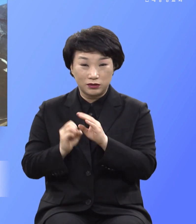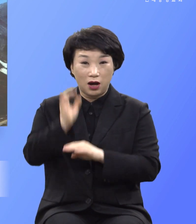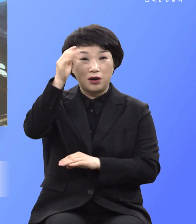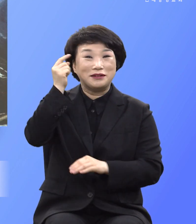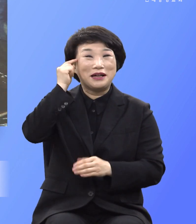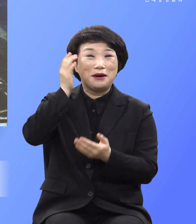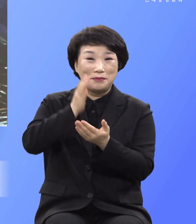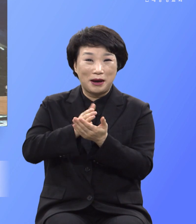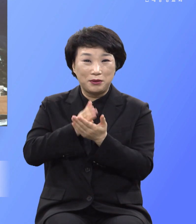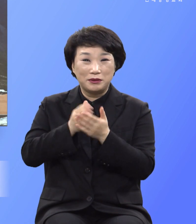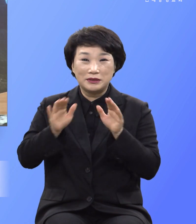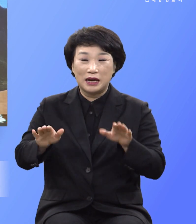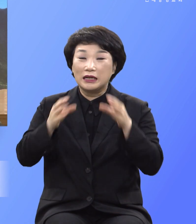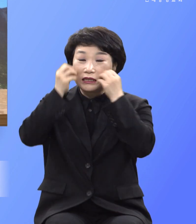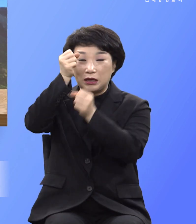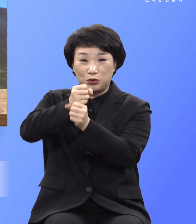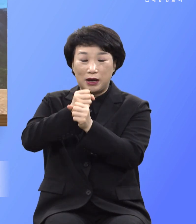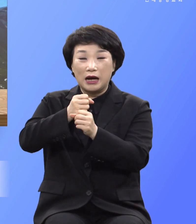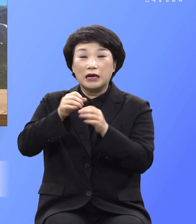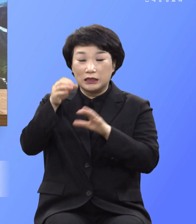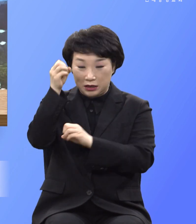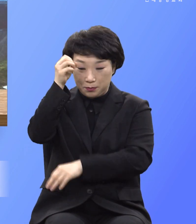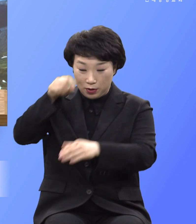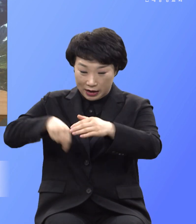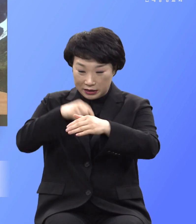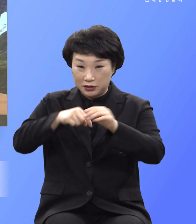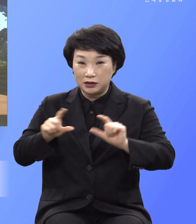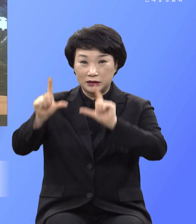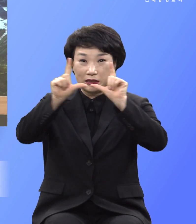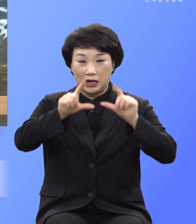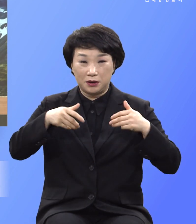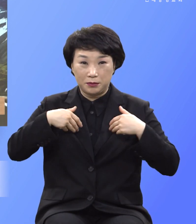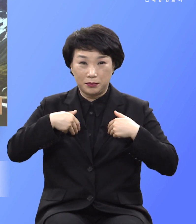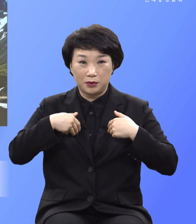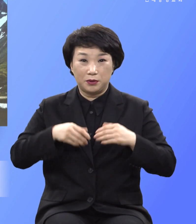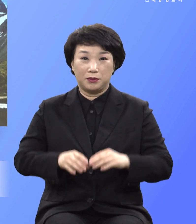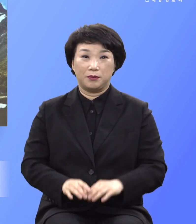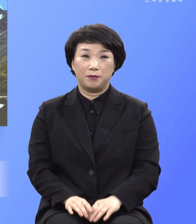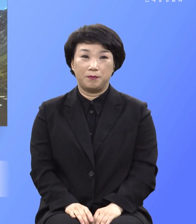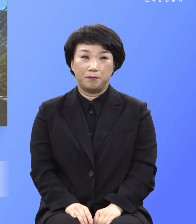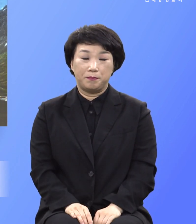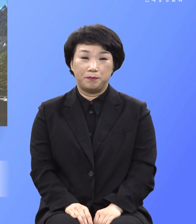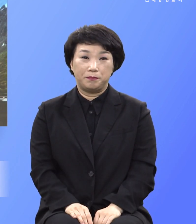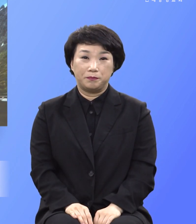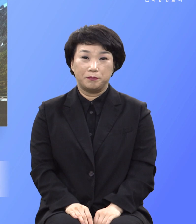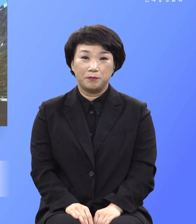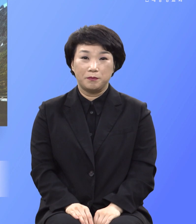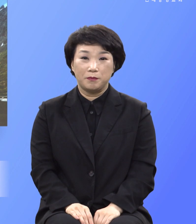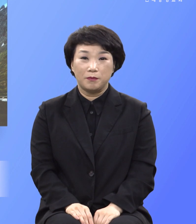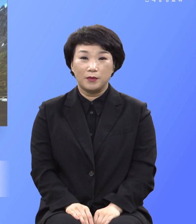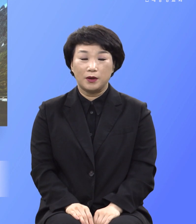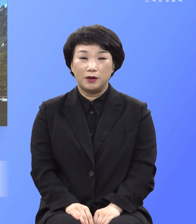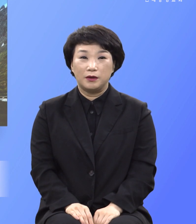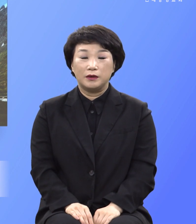창조하신 본질 속에 살아야 된다는 것입니다. 예 하나님이